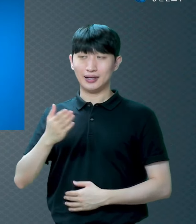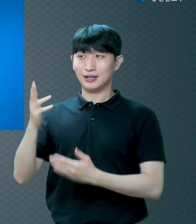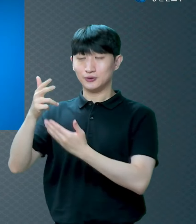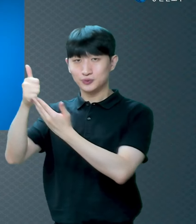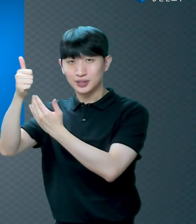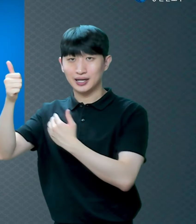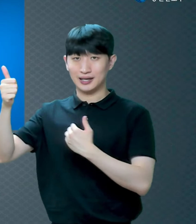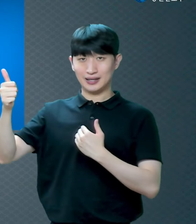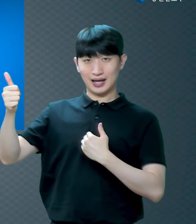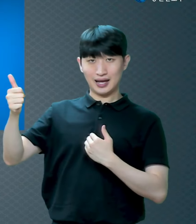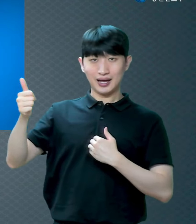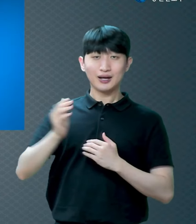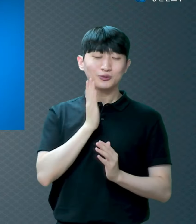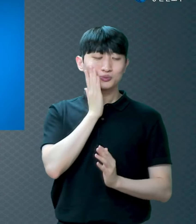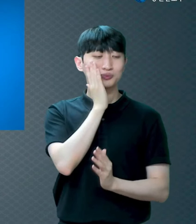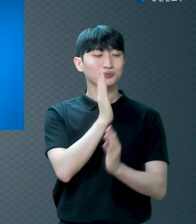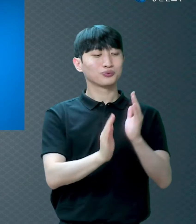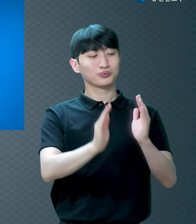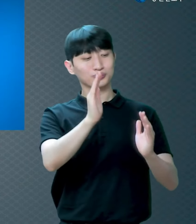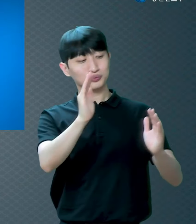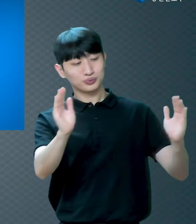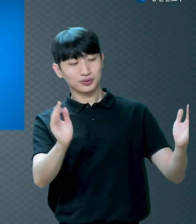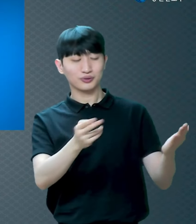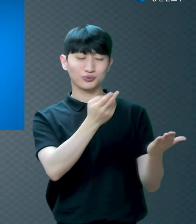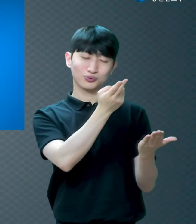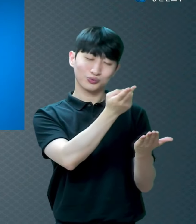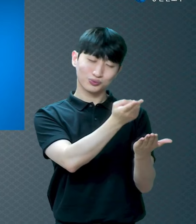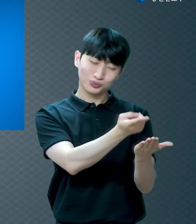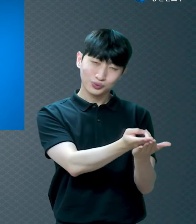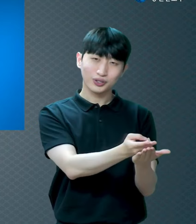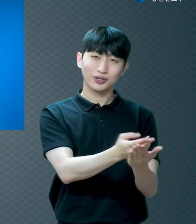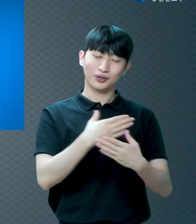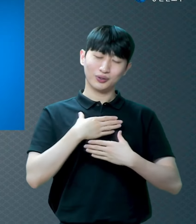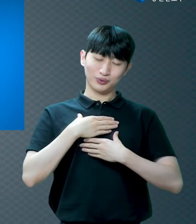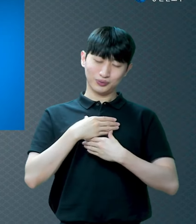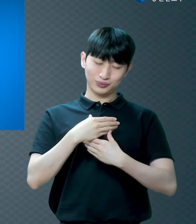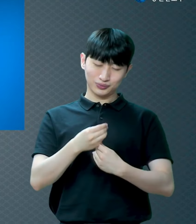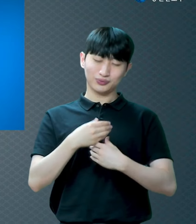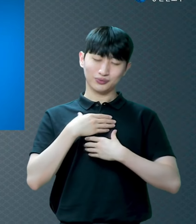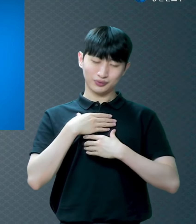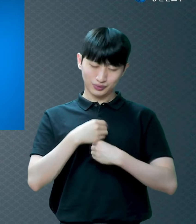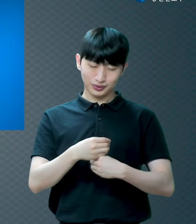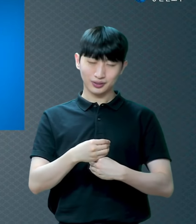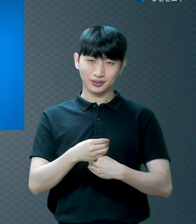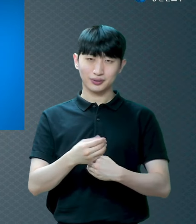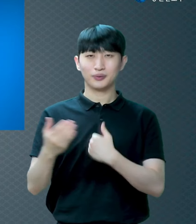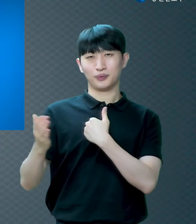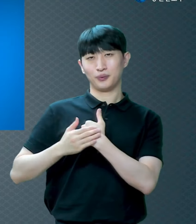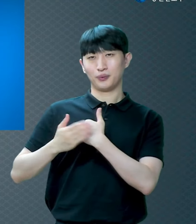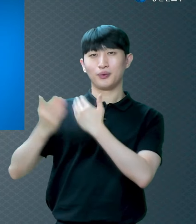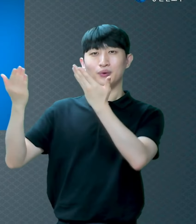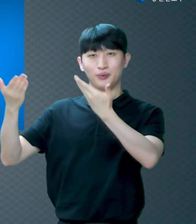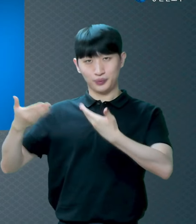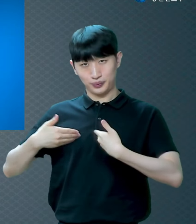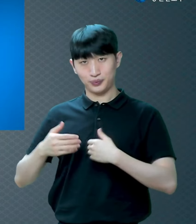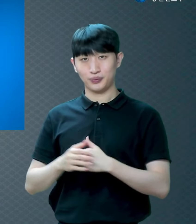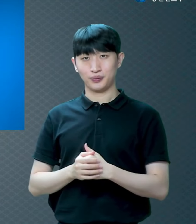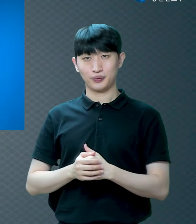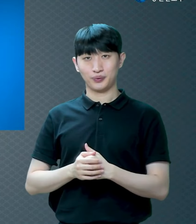누이시며 쉴만한 물가우로 인도하시는 도다 내 영혼을